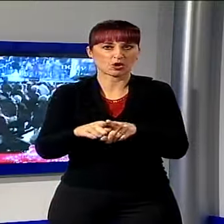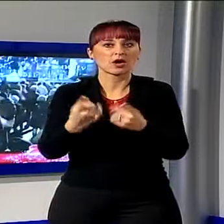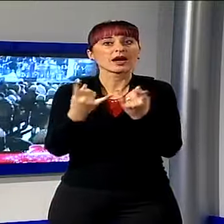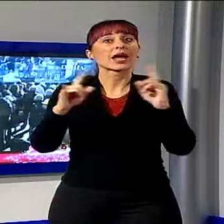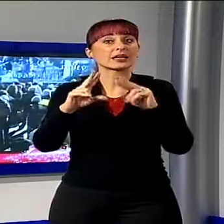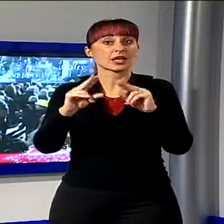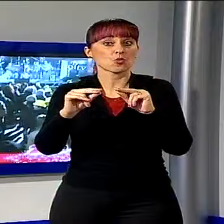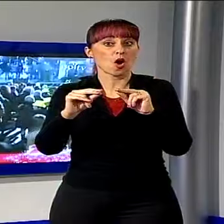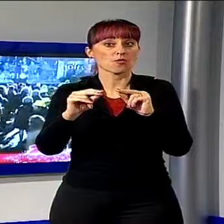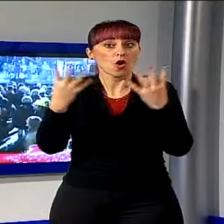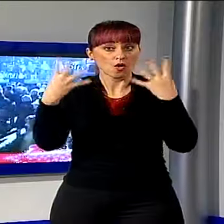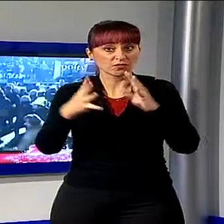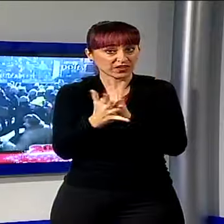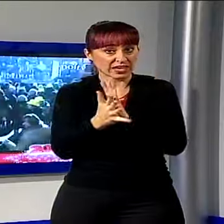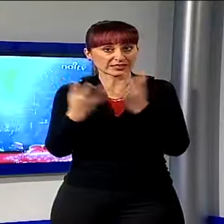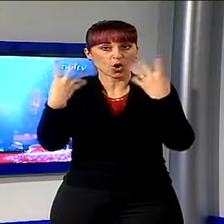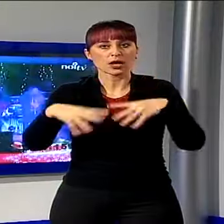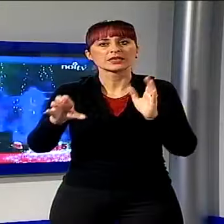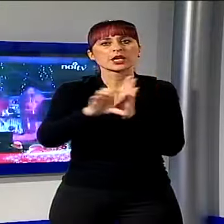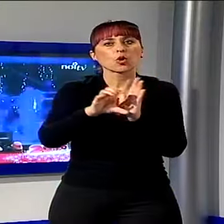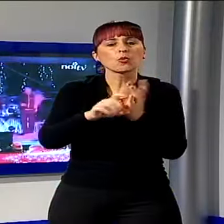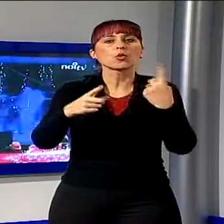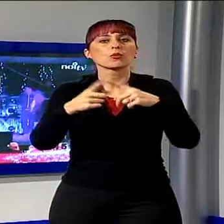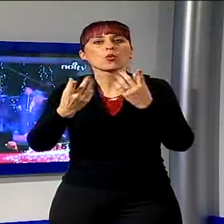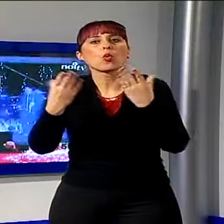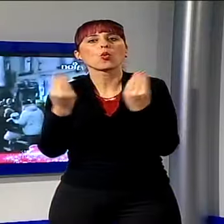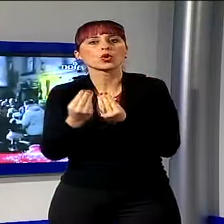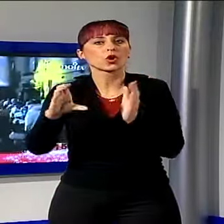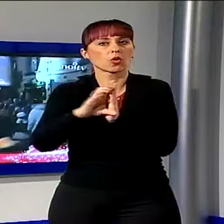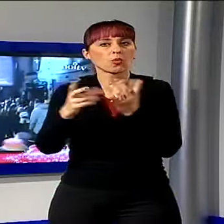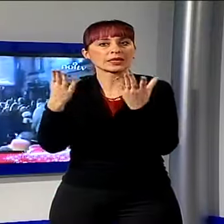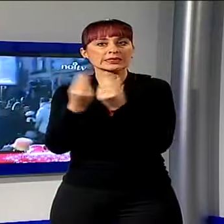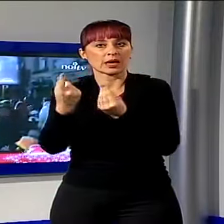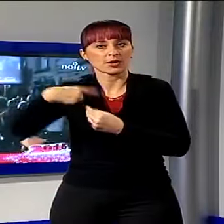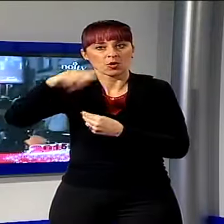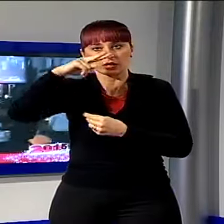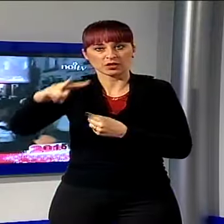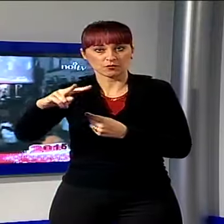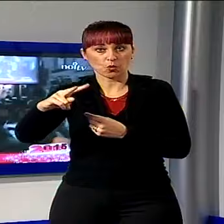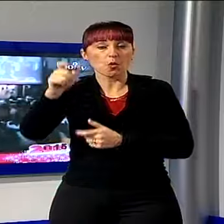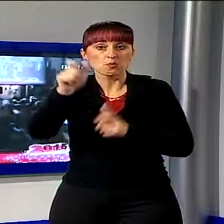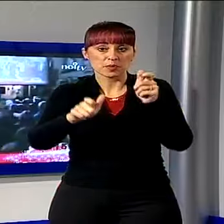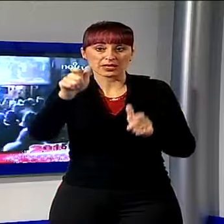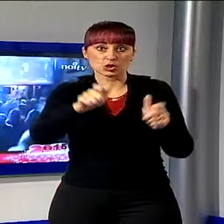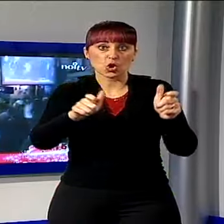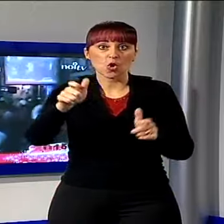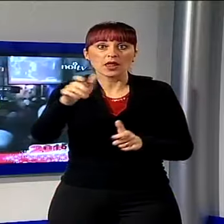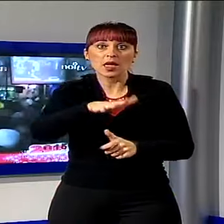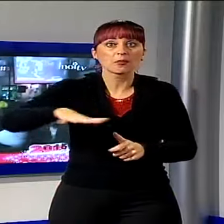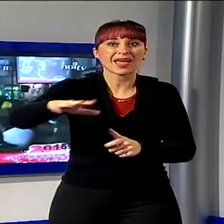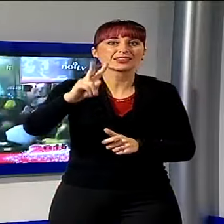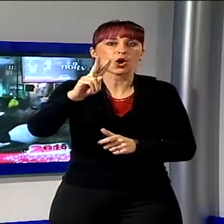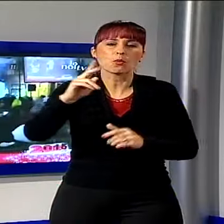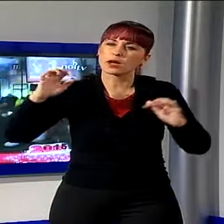dove la manifestazione organizzata dal Comune e dall'Unione dei Comuni insieme a Noi TV ha richiamato in piazza Umberto tanta tanta gente.